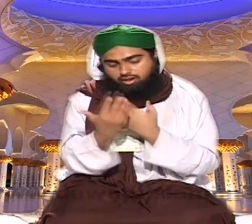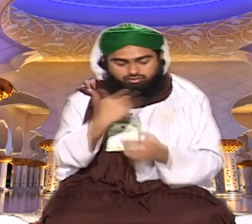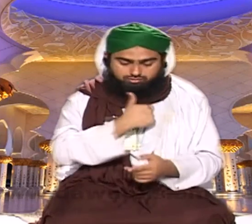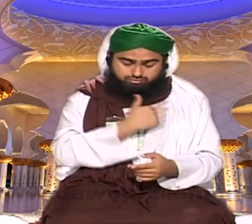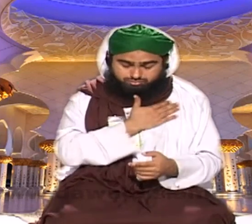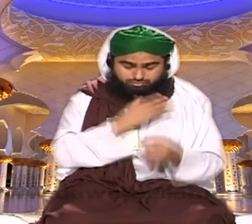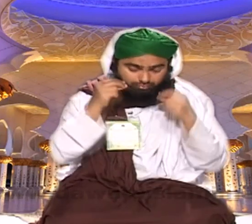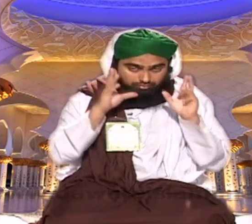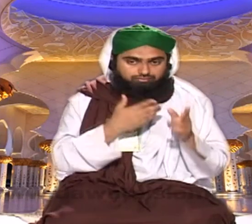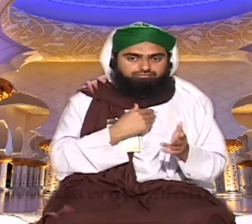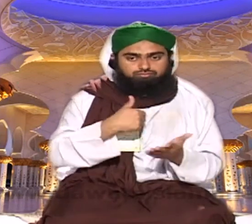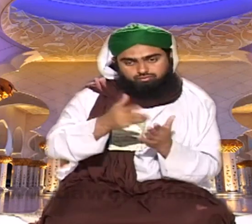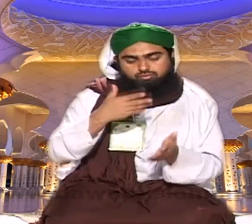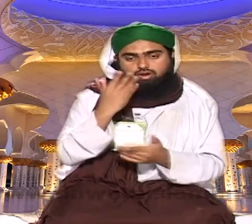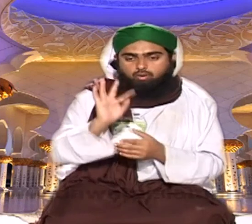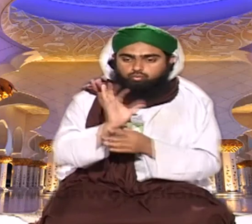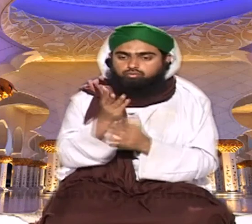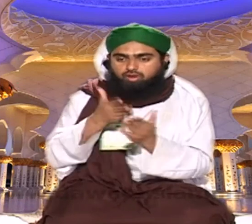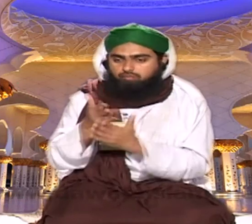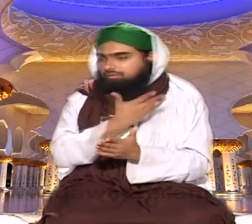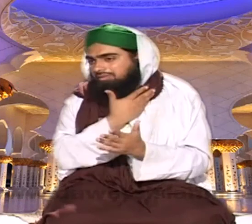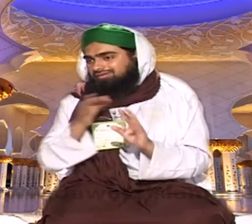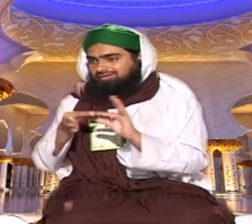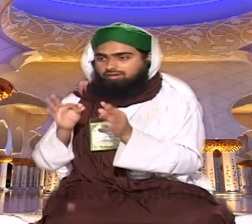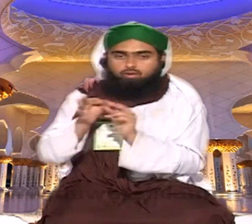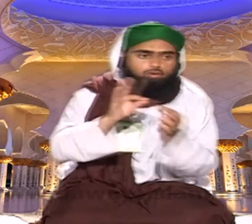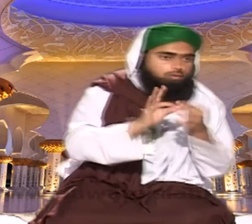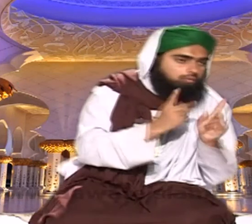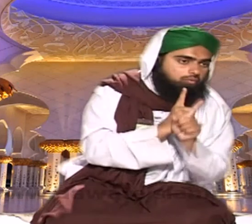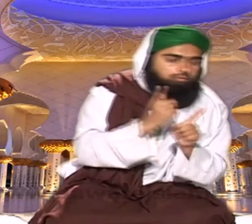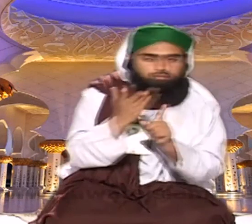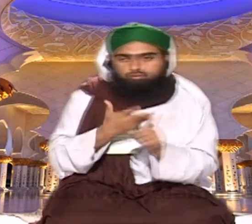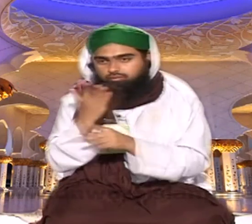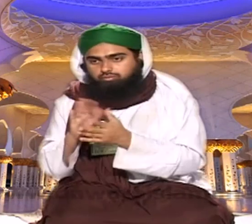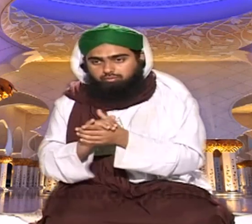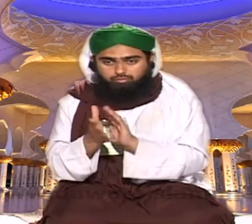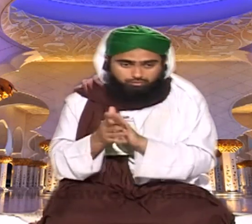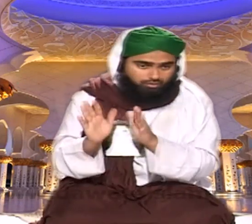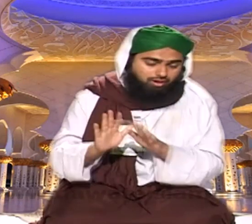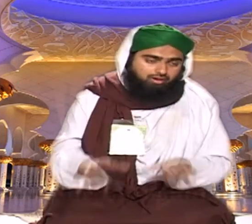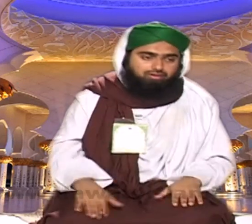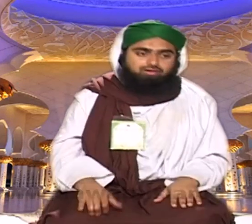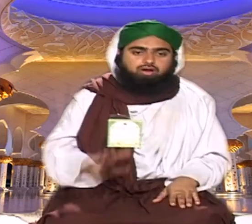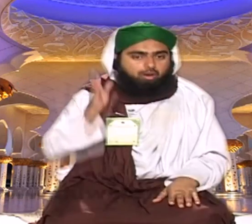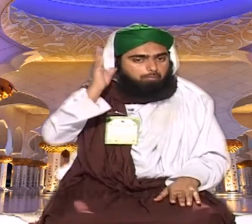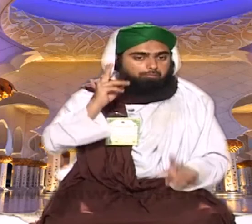بھائی جب دنیا کے لئے آپ تشامت کر سکتے ہیں کسی مسجد والے کے آگے ہاتھ چھوڑنے میں حرج کیا آپ کو جذبہ ہونا چاہیے